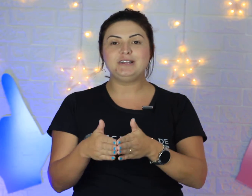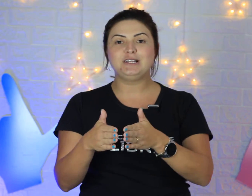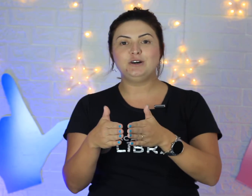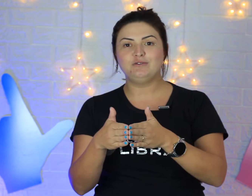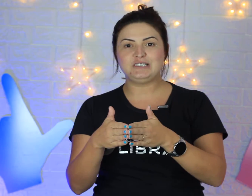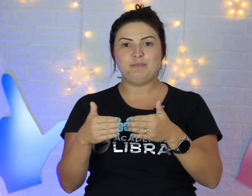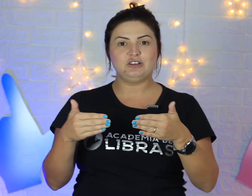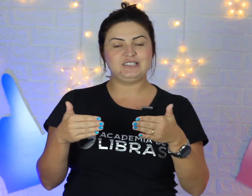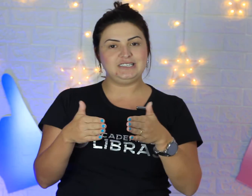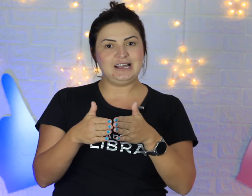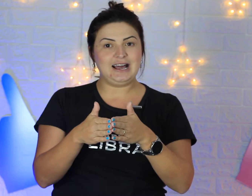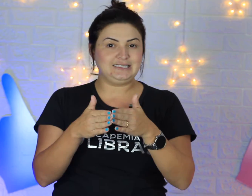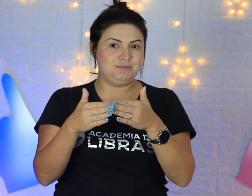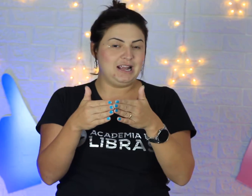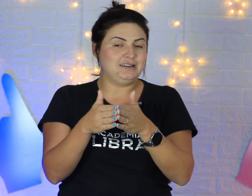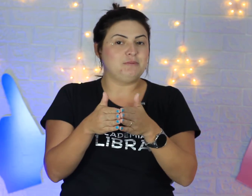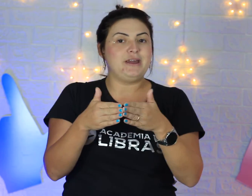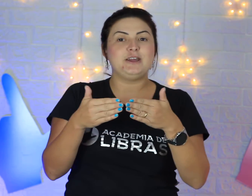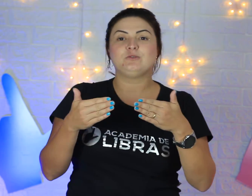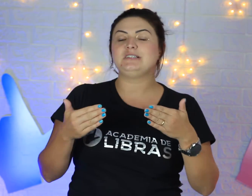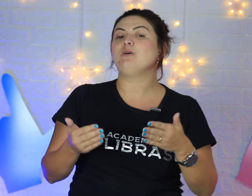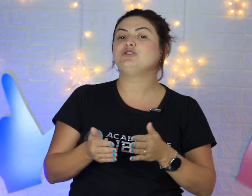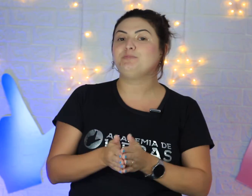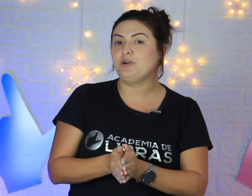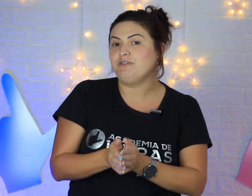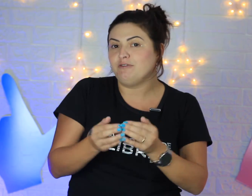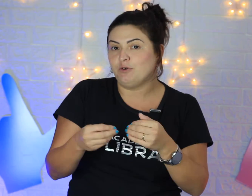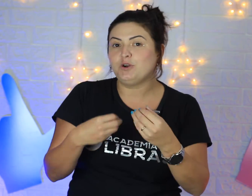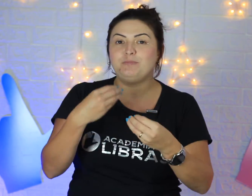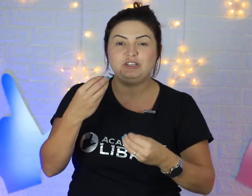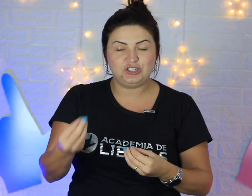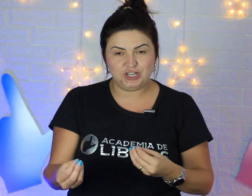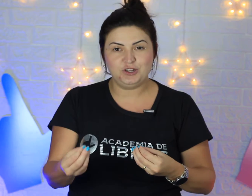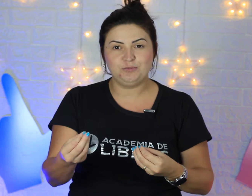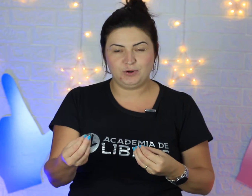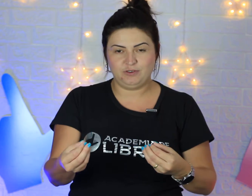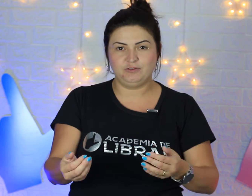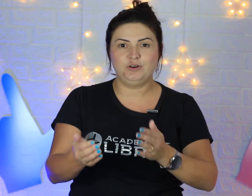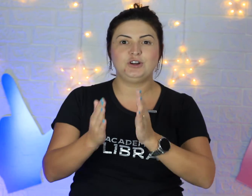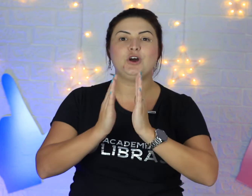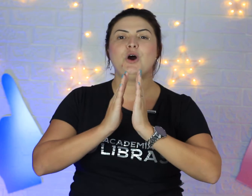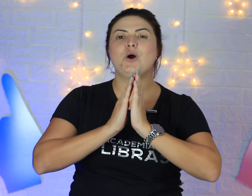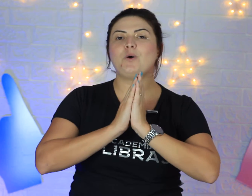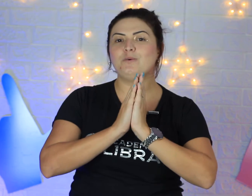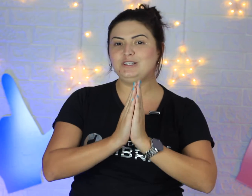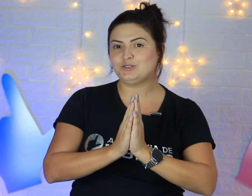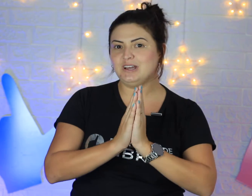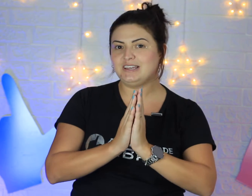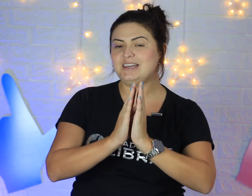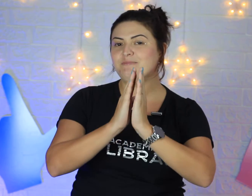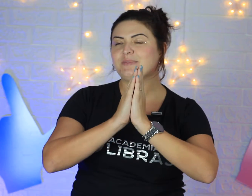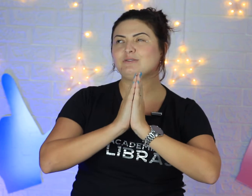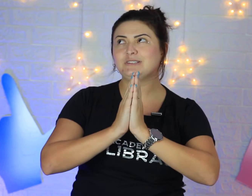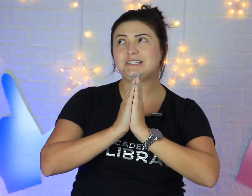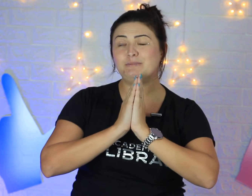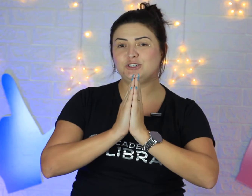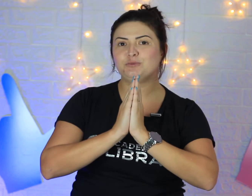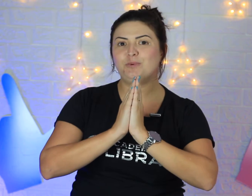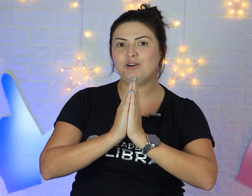então, você pode assimilar também o sinal de por favor, pedir um por favor com isso daqui. Quando você tá pedindo por